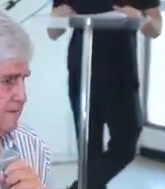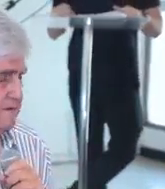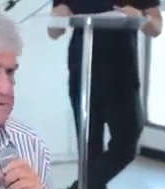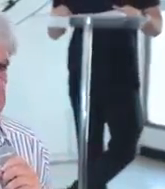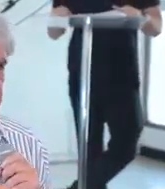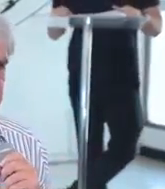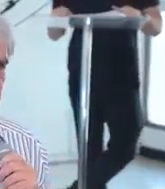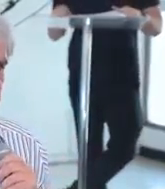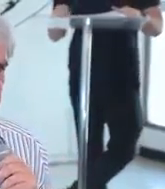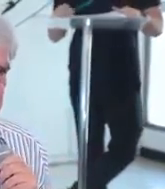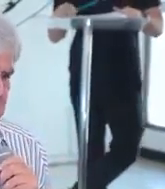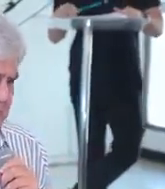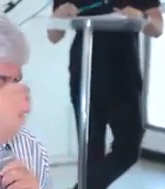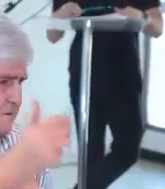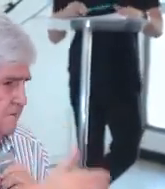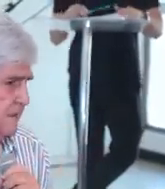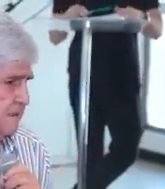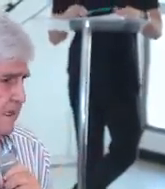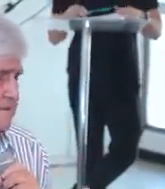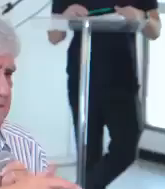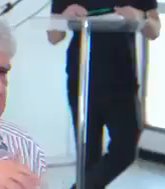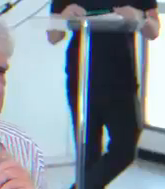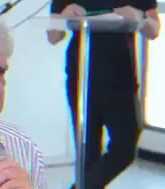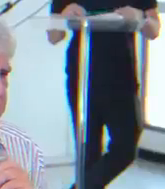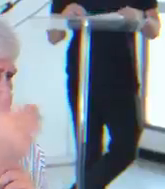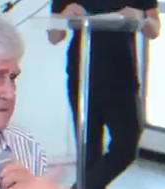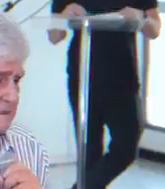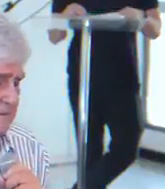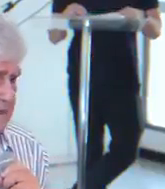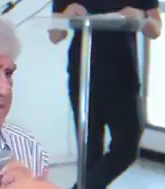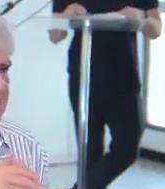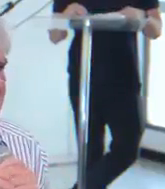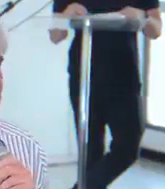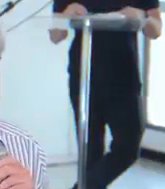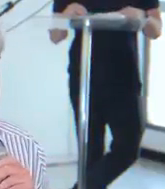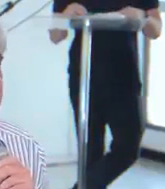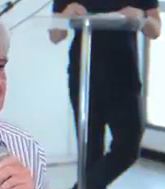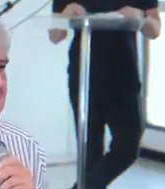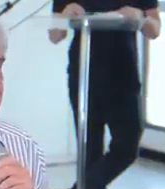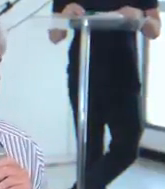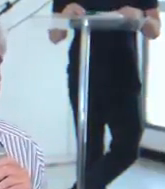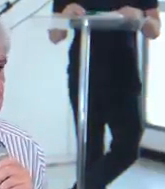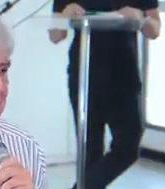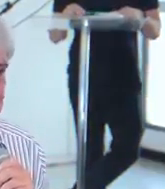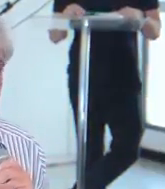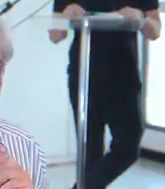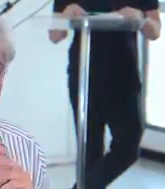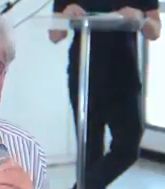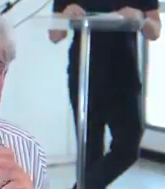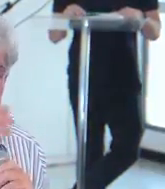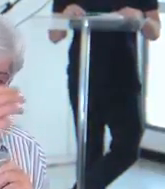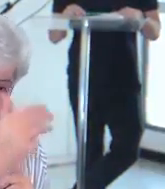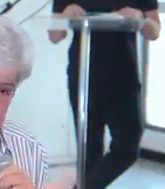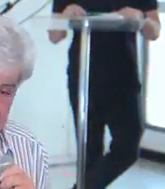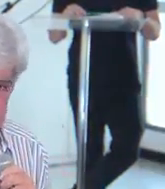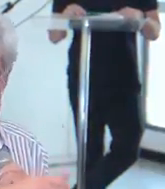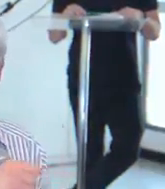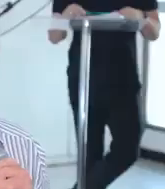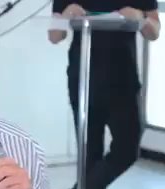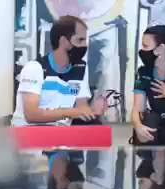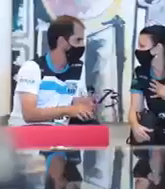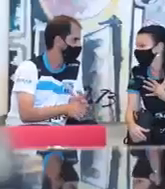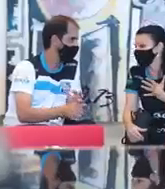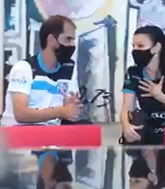os atletas, dar oportunidade aos atletas na sua vida também, ajudar a formar o homem e a mulher.